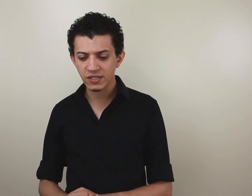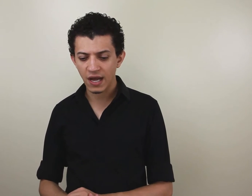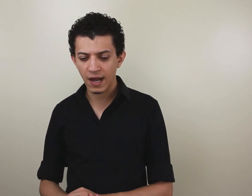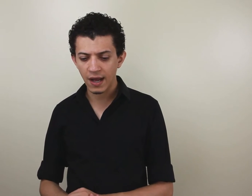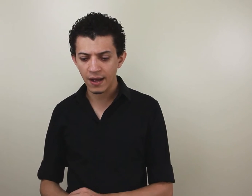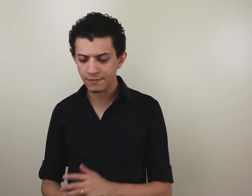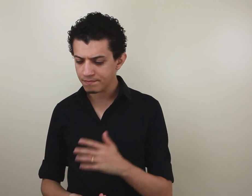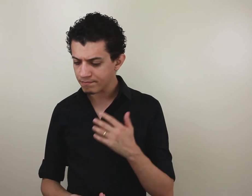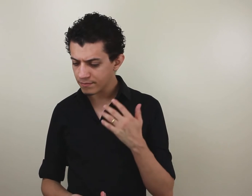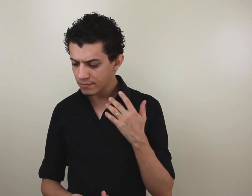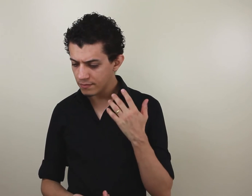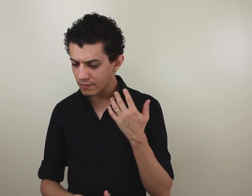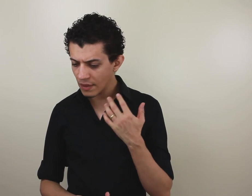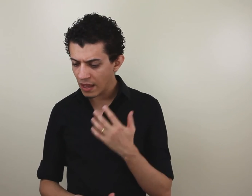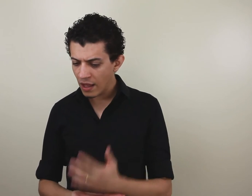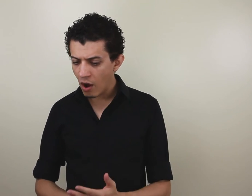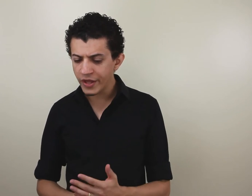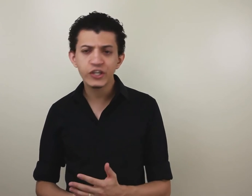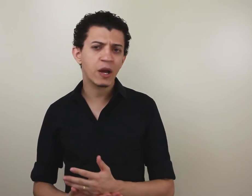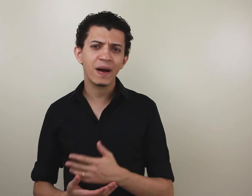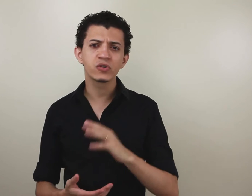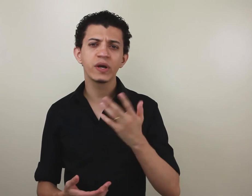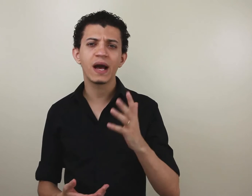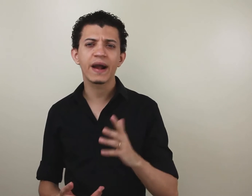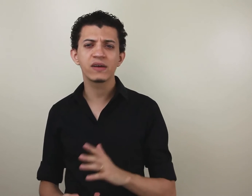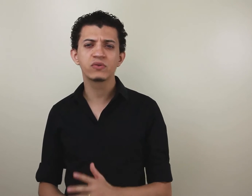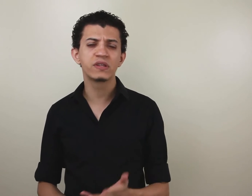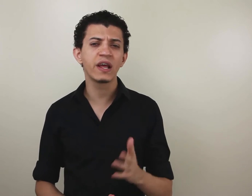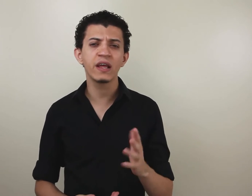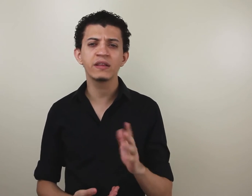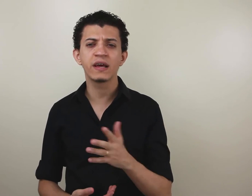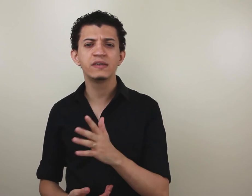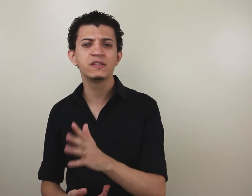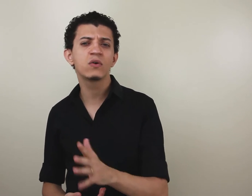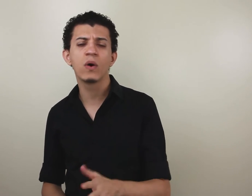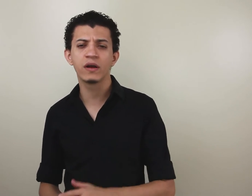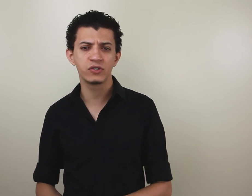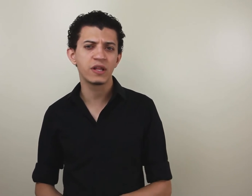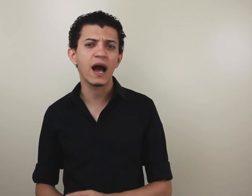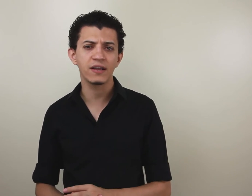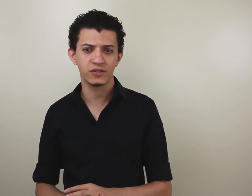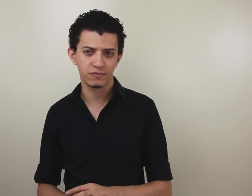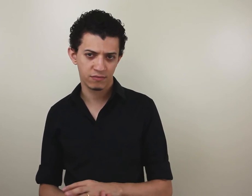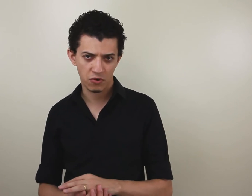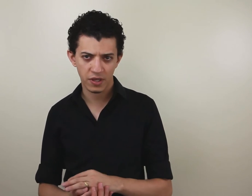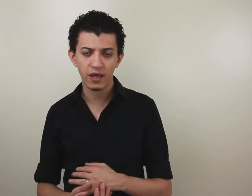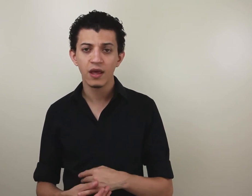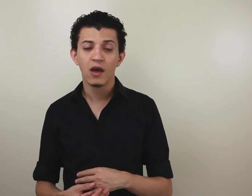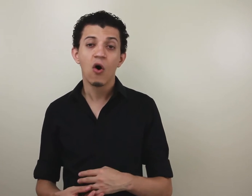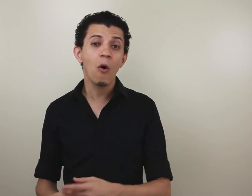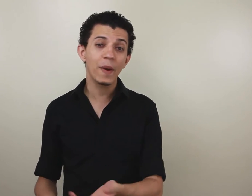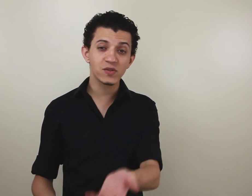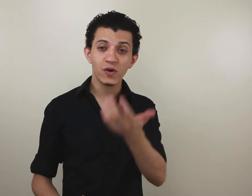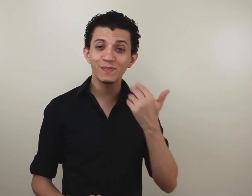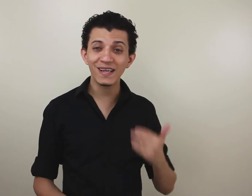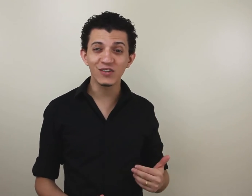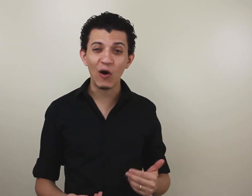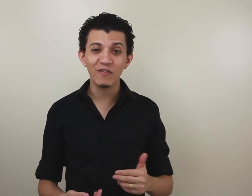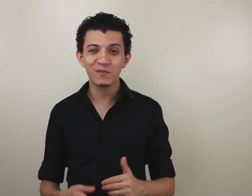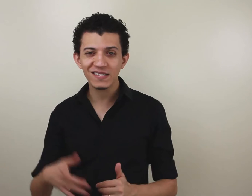passou da casa dos 35 anos de idade. Ou pessoas mais novas, mais